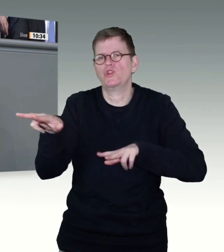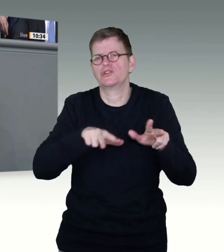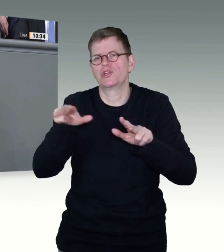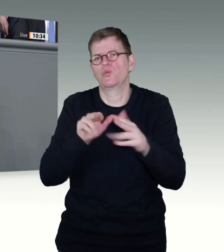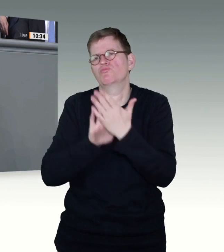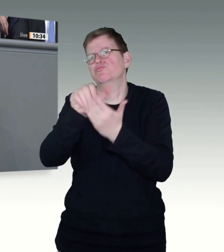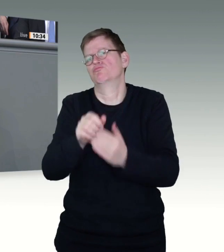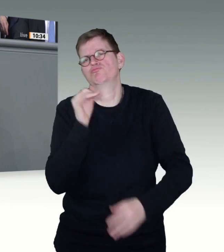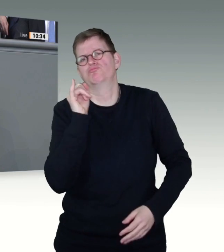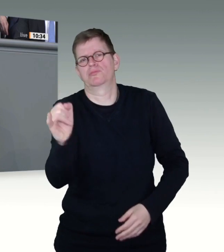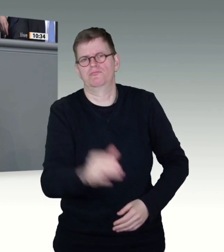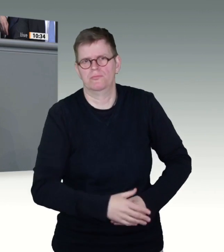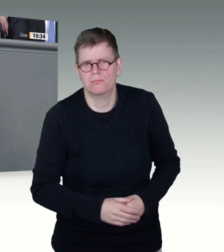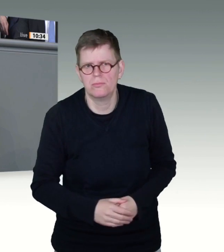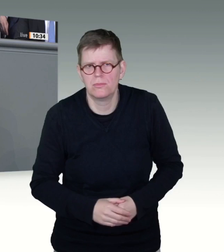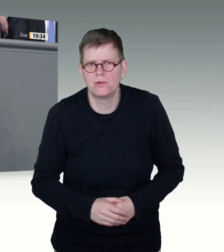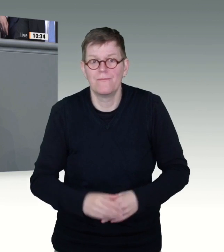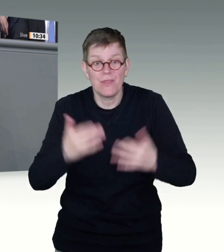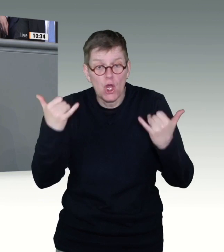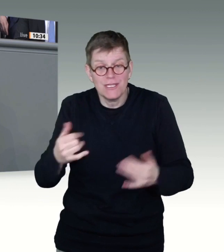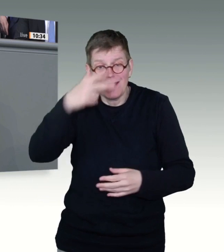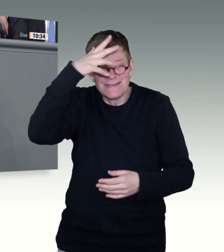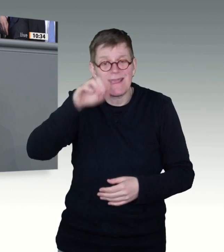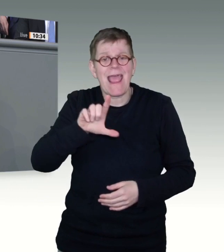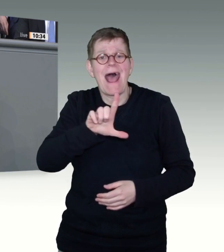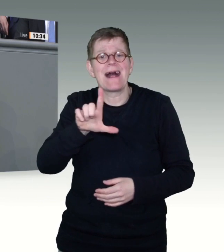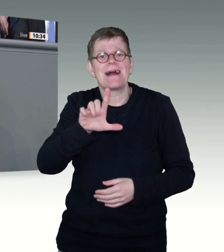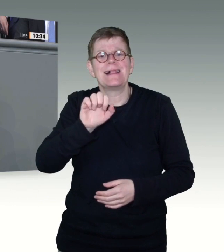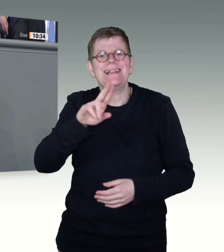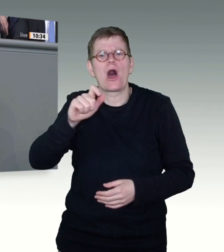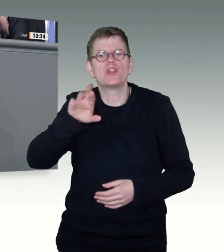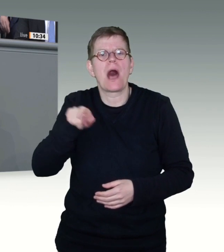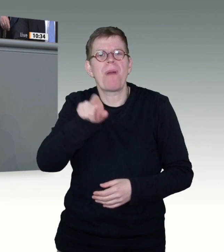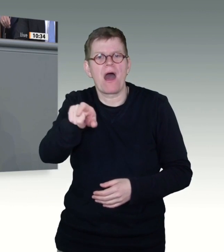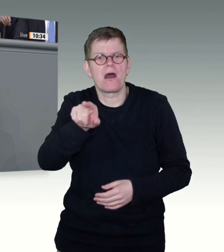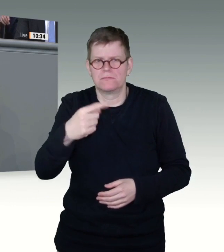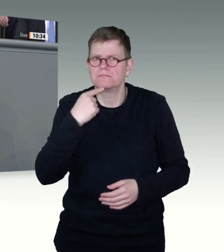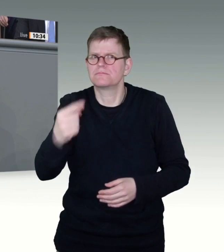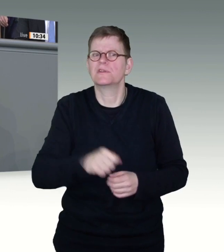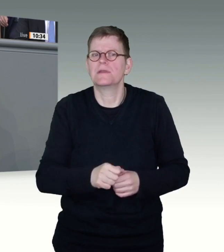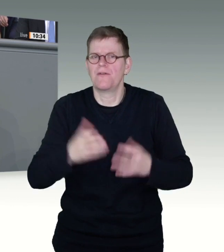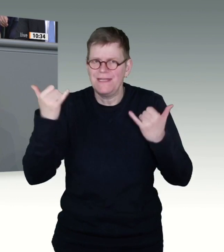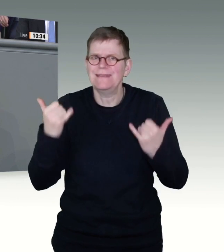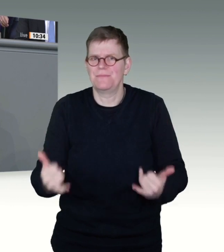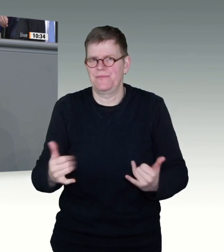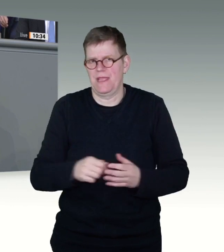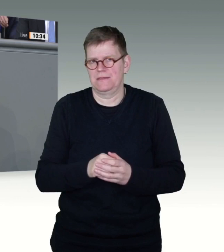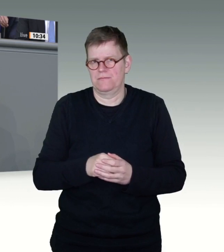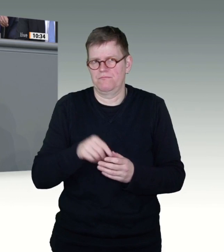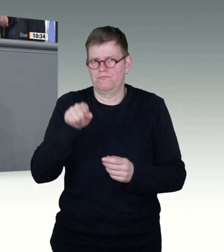-Lockdown-Eiferer für eine schnelle Beendigung dieses Zustandes ist, ist eine mehr als durchschaubare Ablenkung. Wer